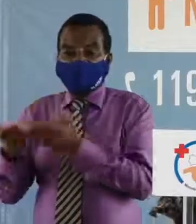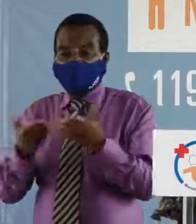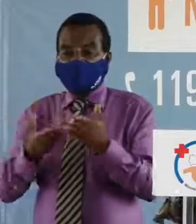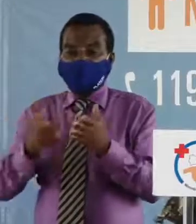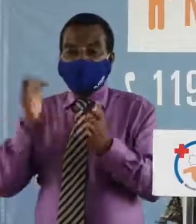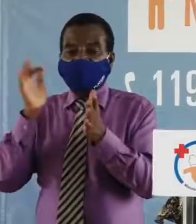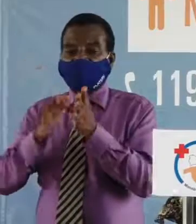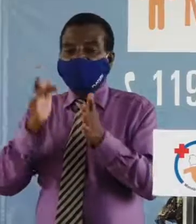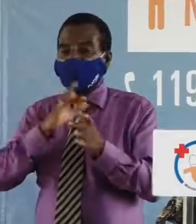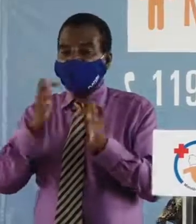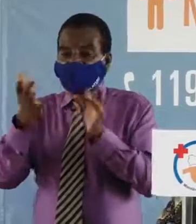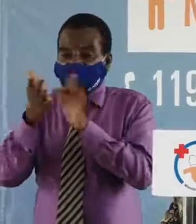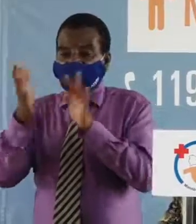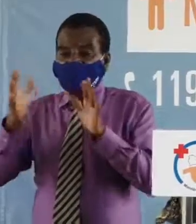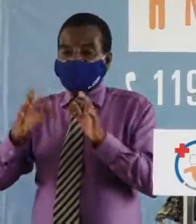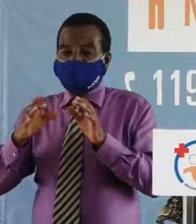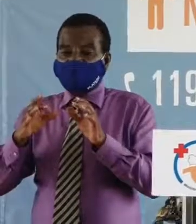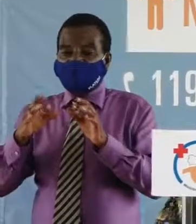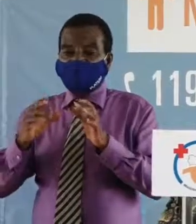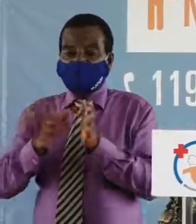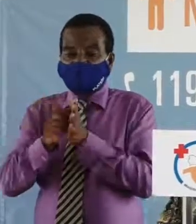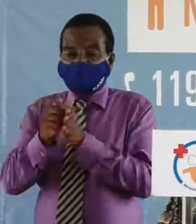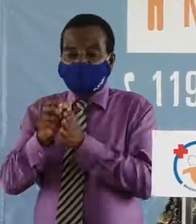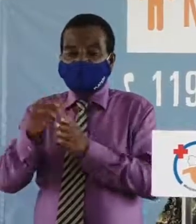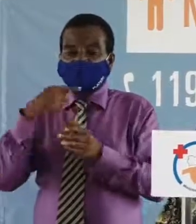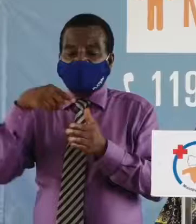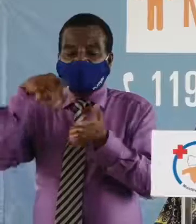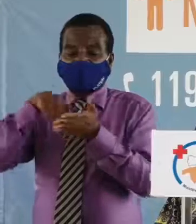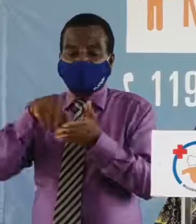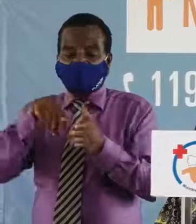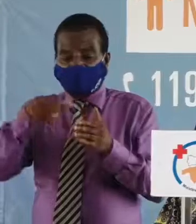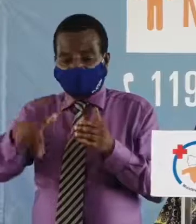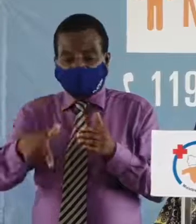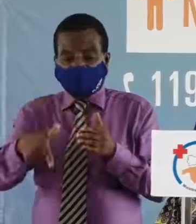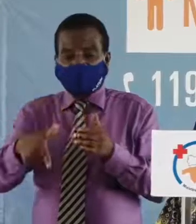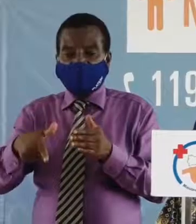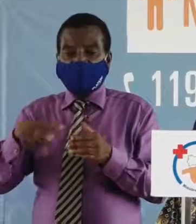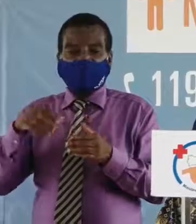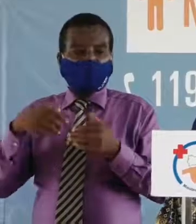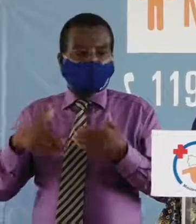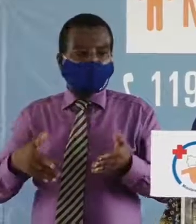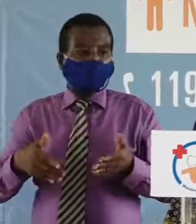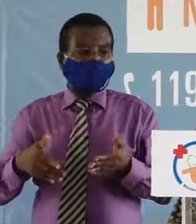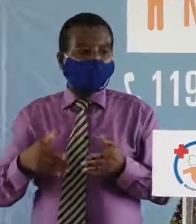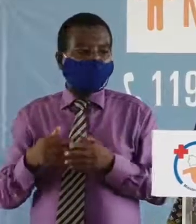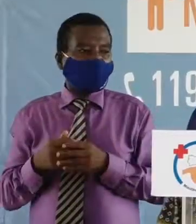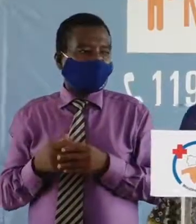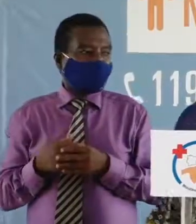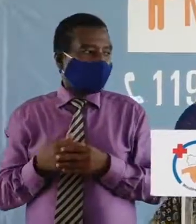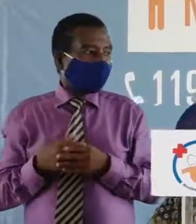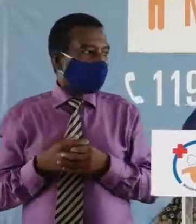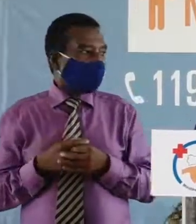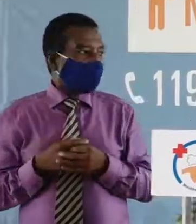les espaces ou bien le virus qui est déposé là qui peut le contaminer donc voilà un peu